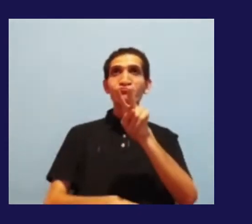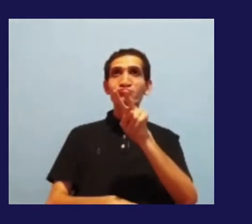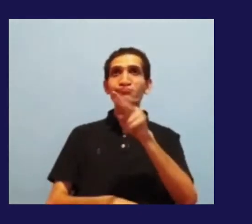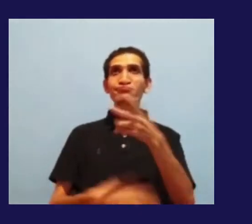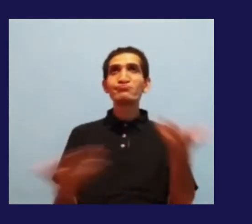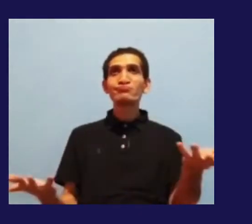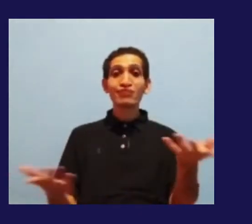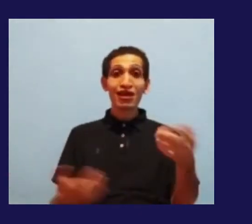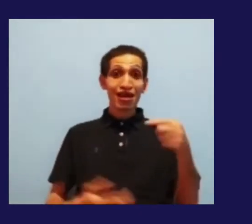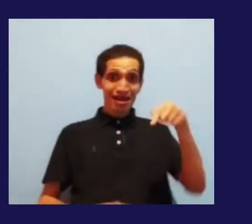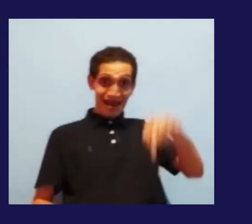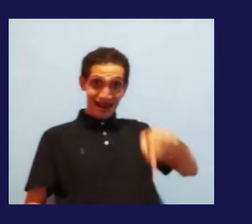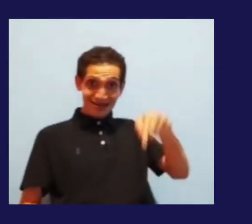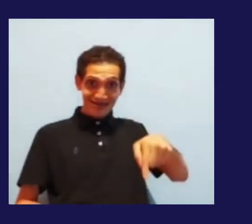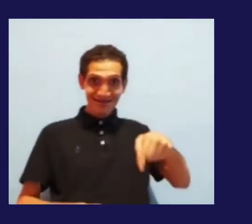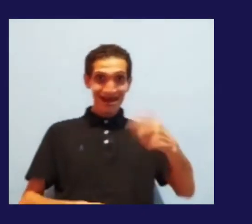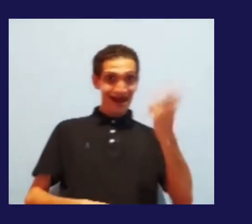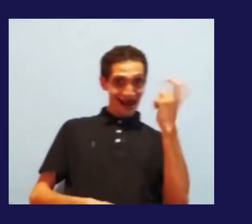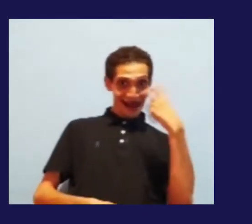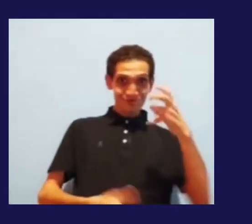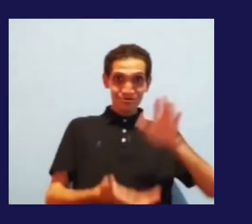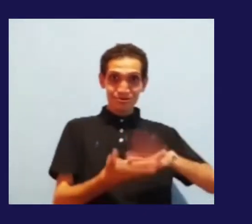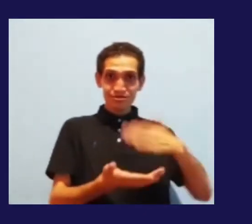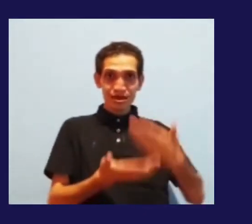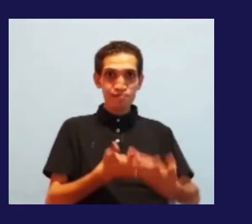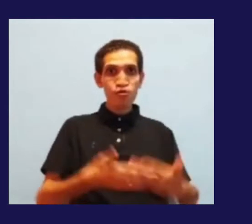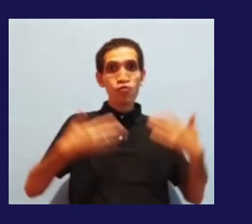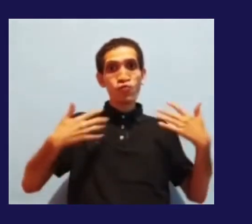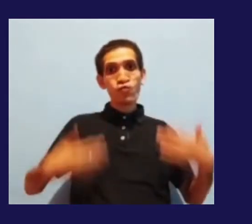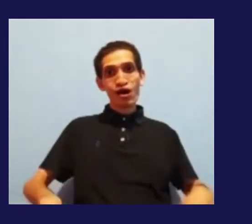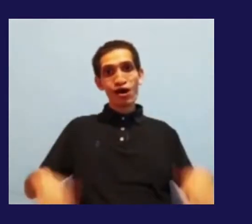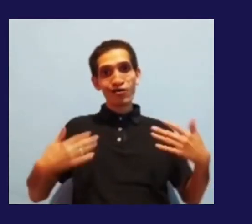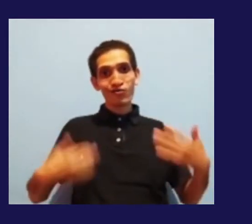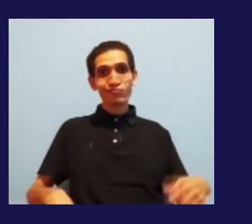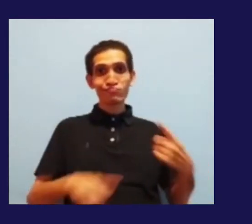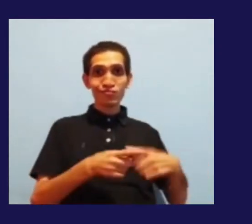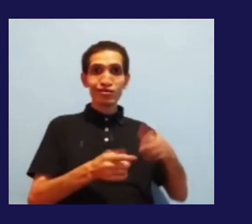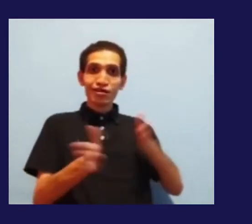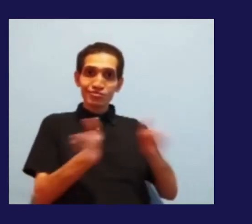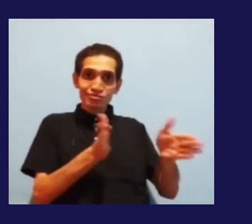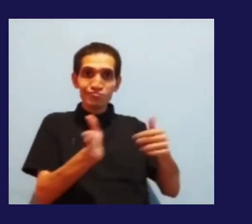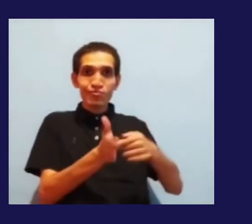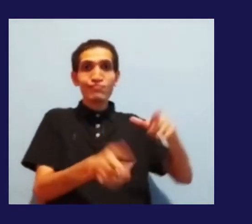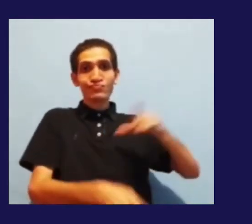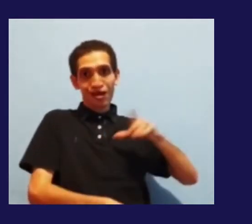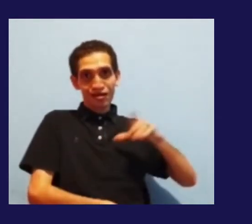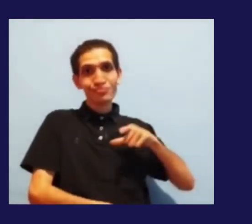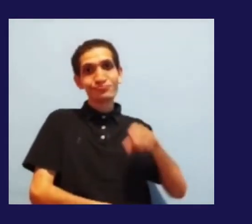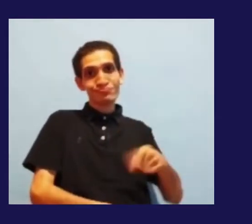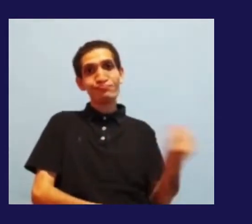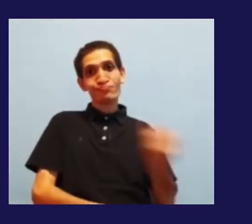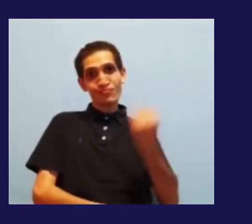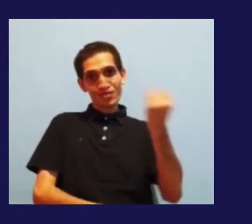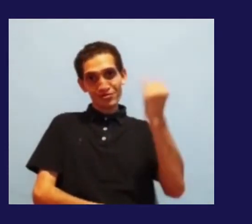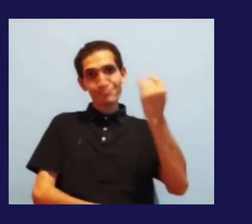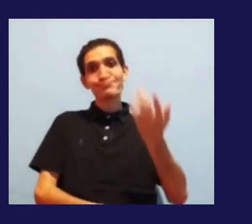primordial para as pessoas que são surdas, né? É importante isso. Porque existe o público